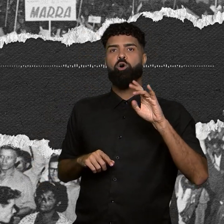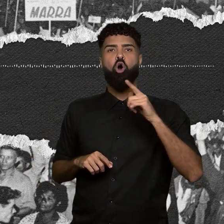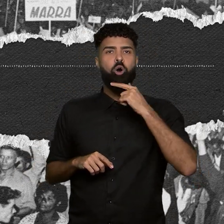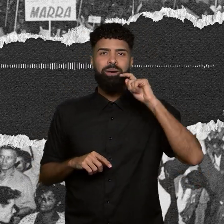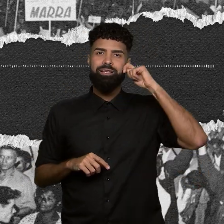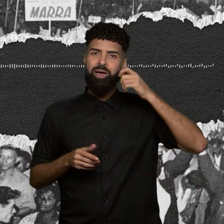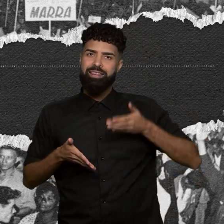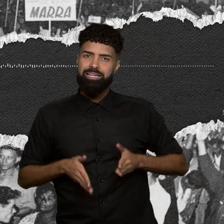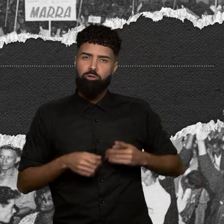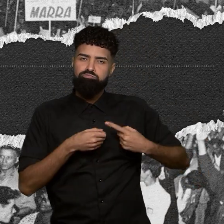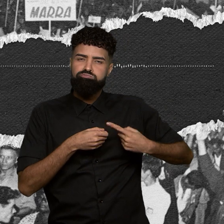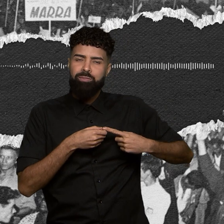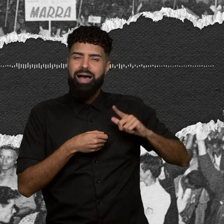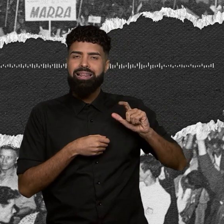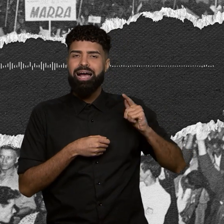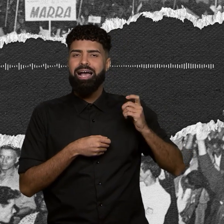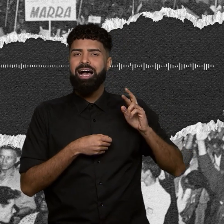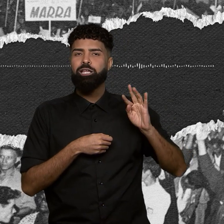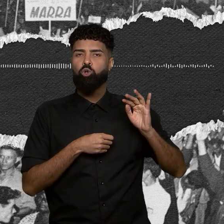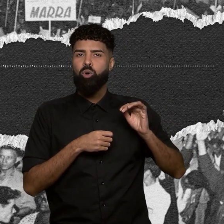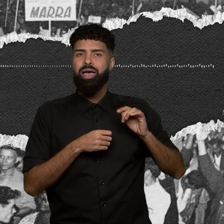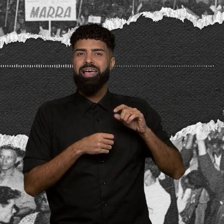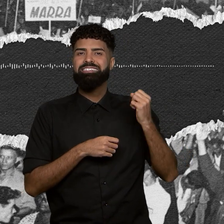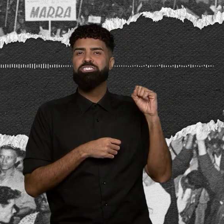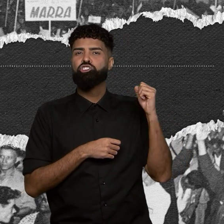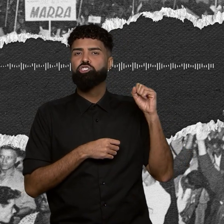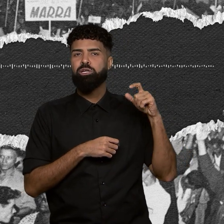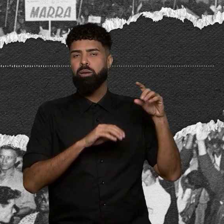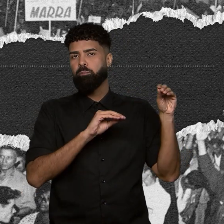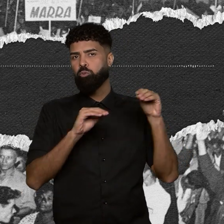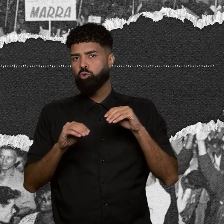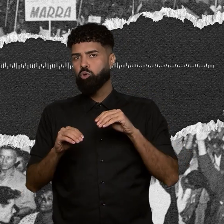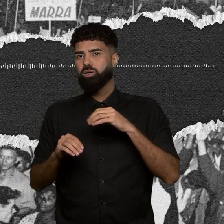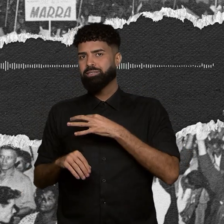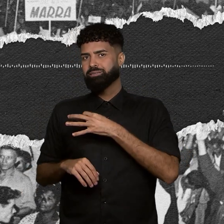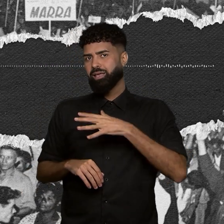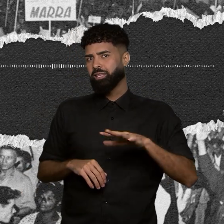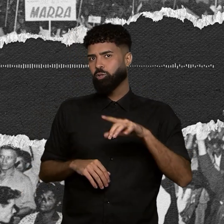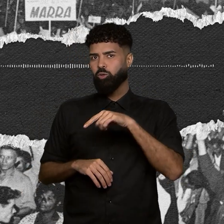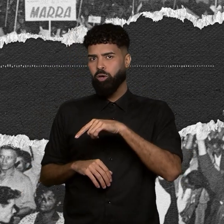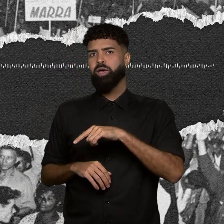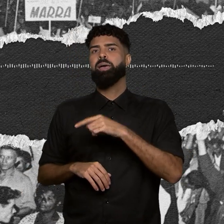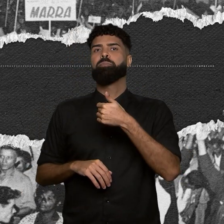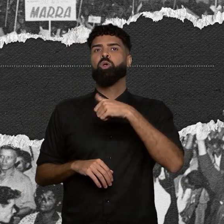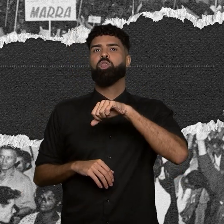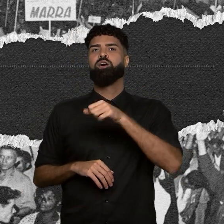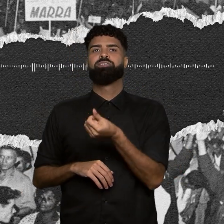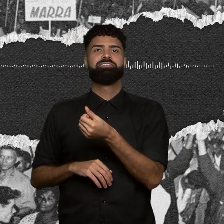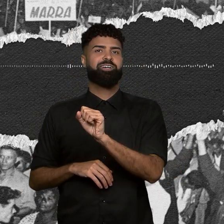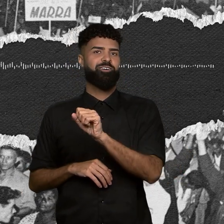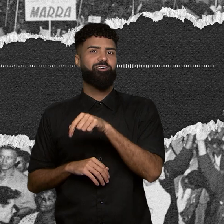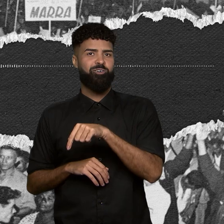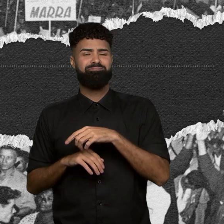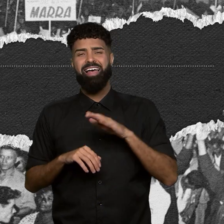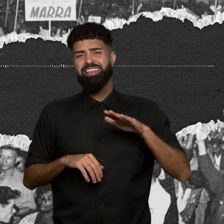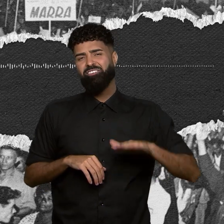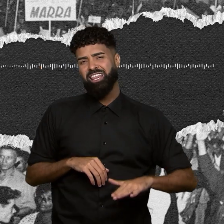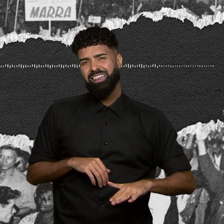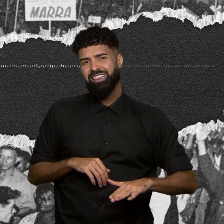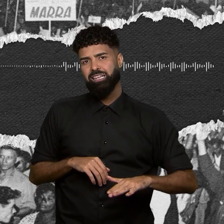interior de Sergipe, e que chegou na Baixada Santista, em São Paulo, em 1968, ainda criança, acompanhando o